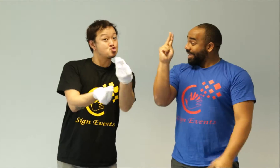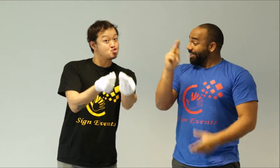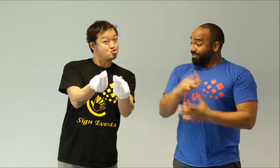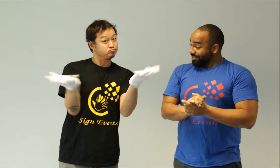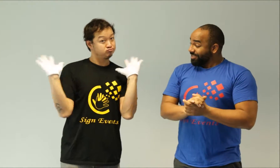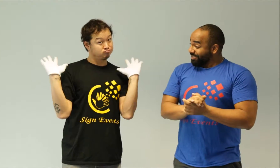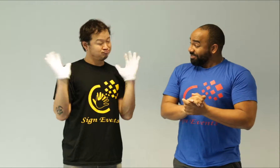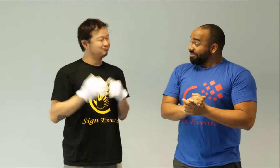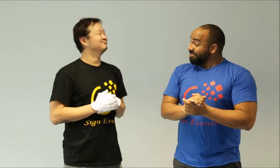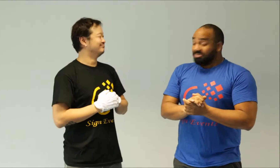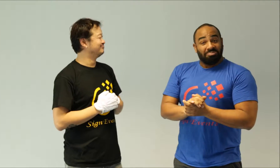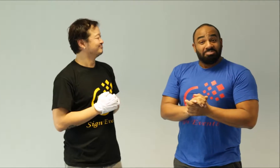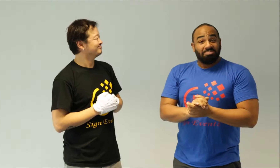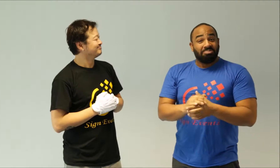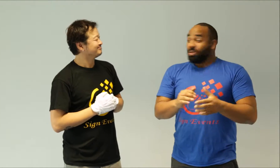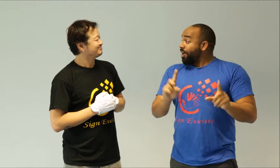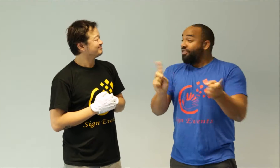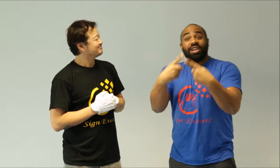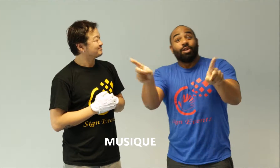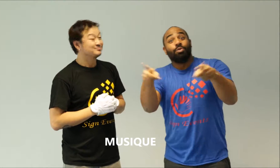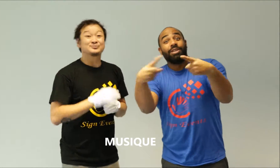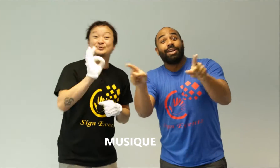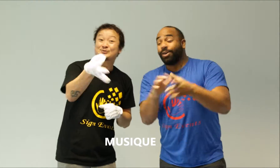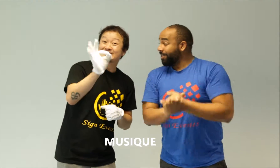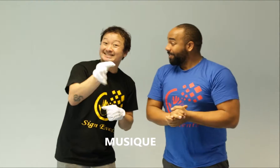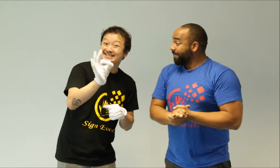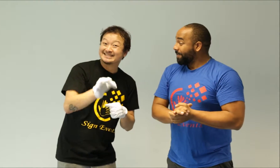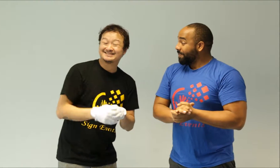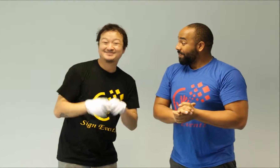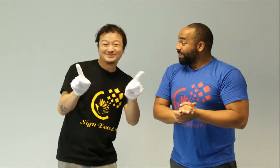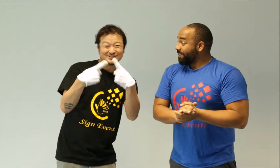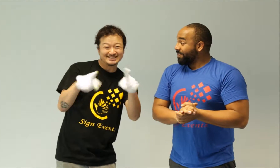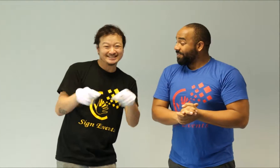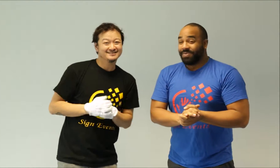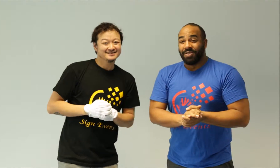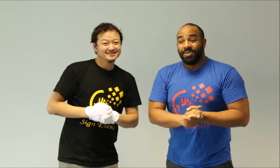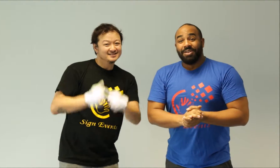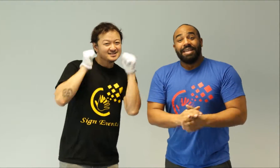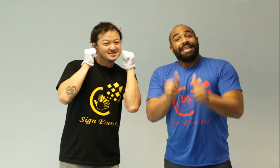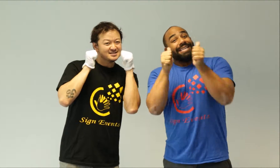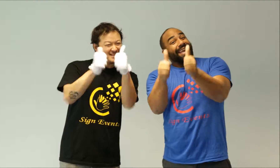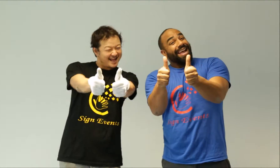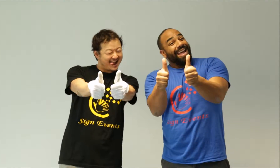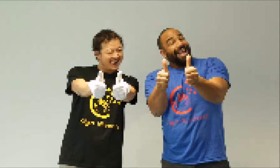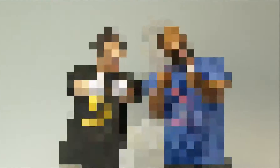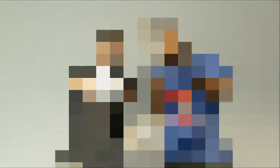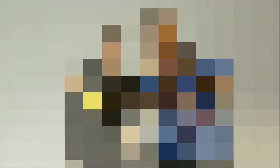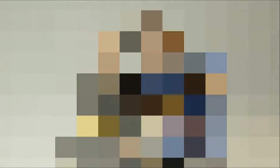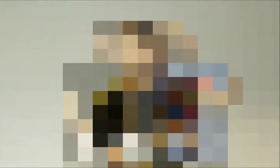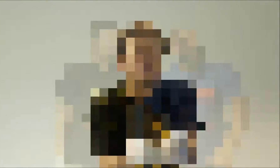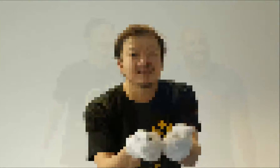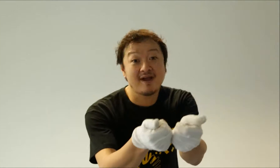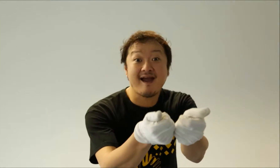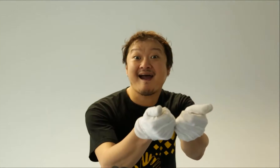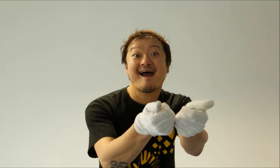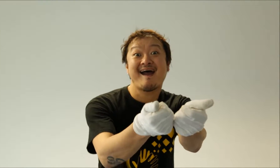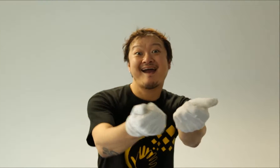! On en faire ça en musique alors ! Yeah ! Oh,